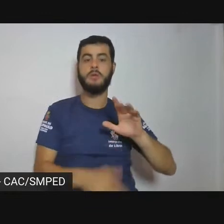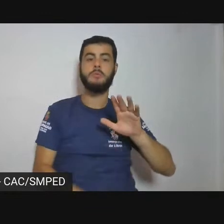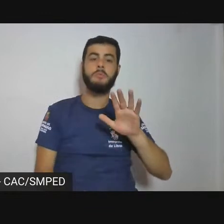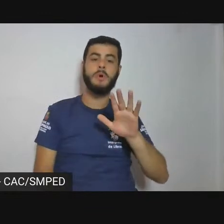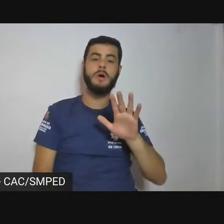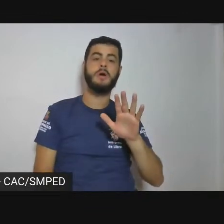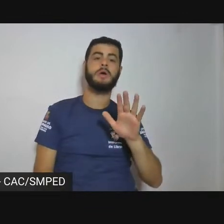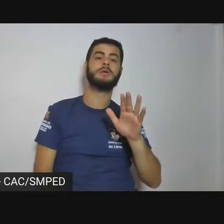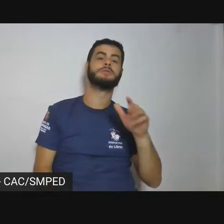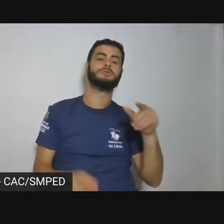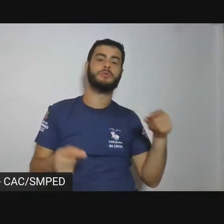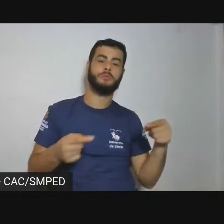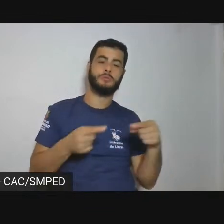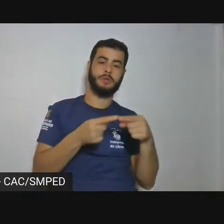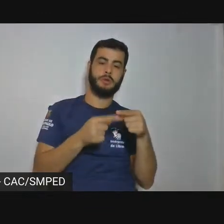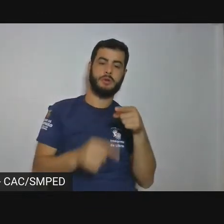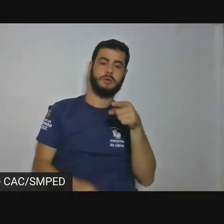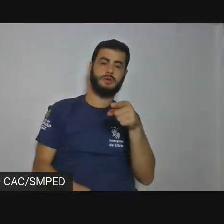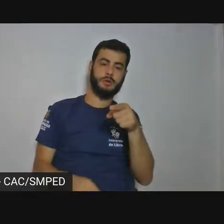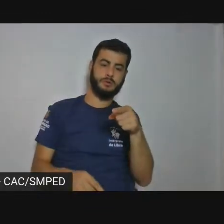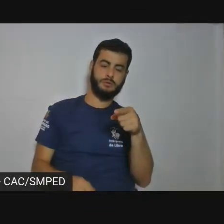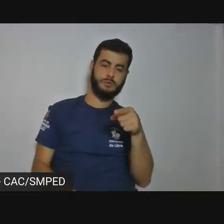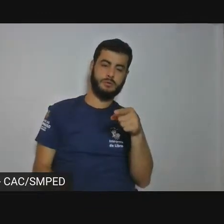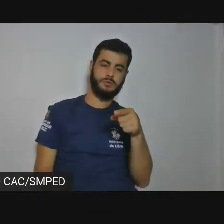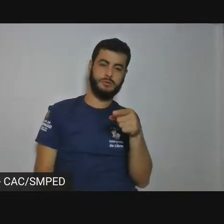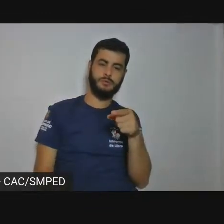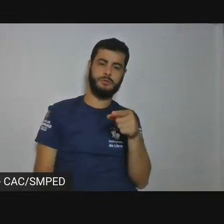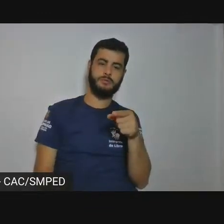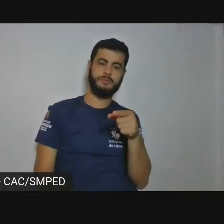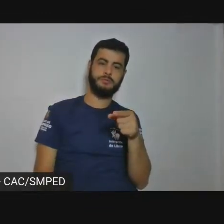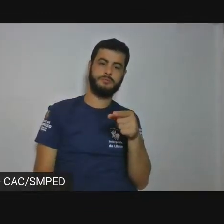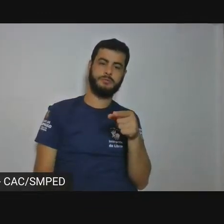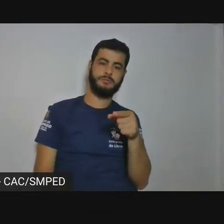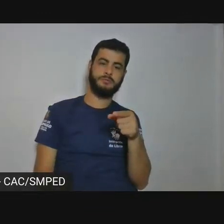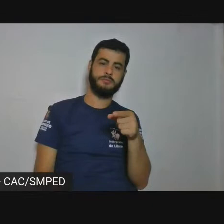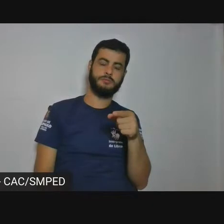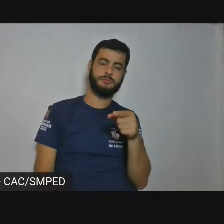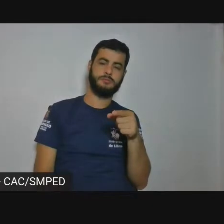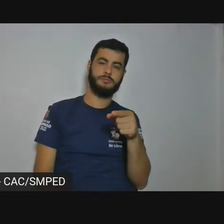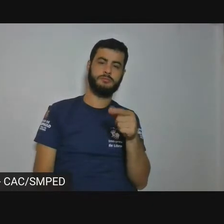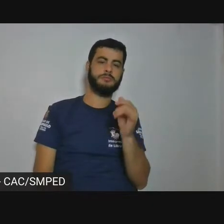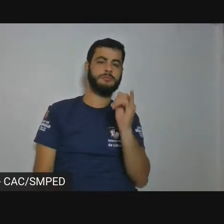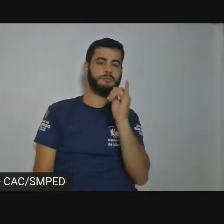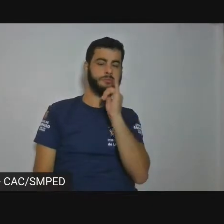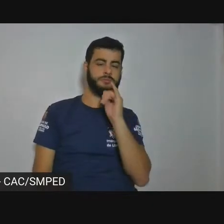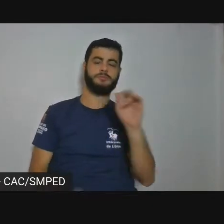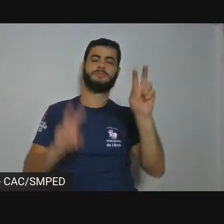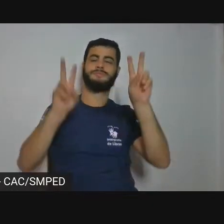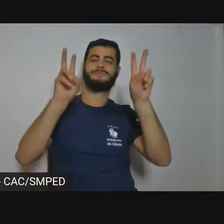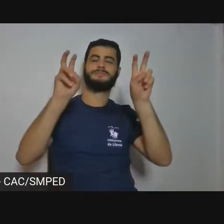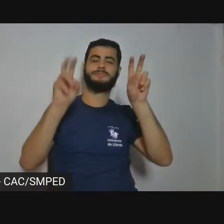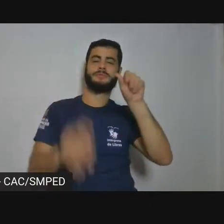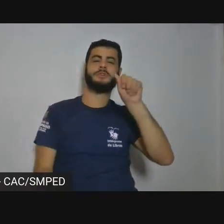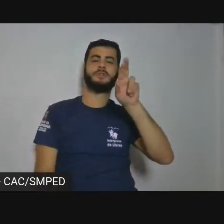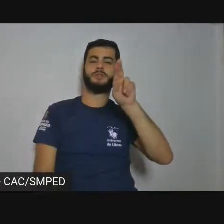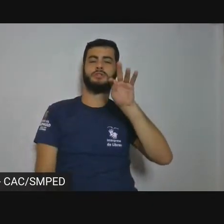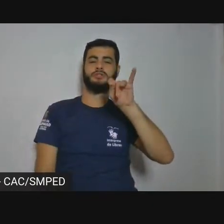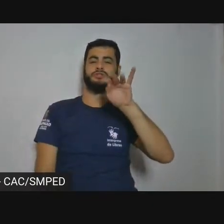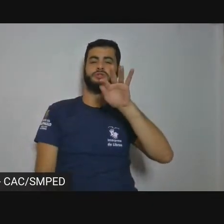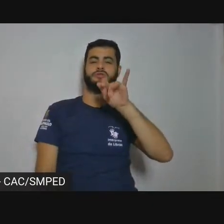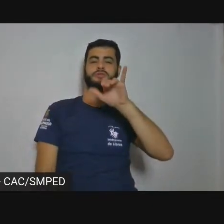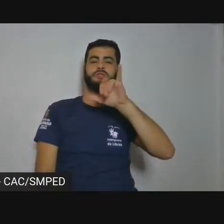-foto ou de algum grau de, vamos dizer assim, de artifício, entre aspas. Então, esses paradoxos